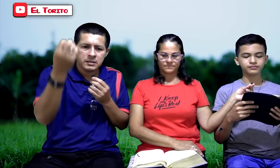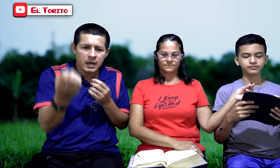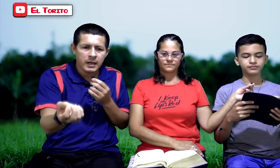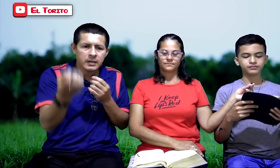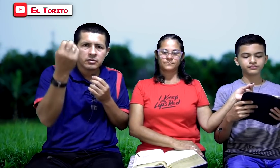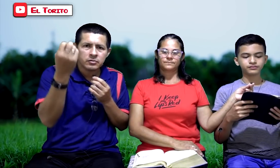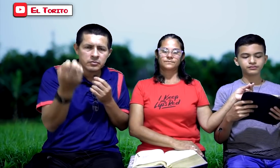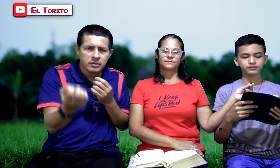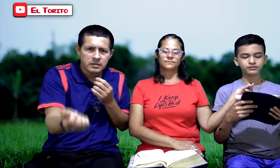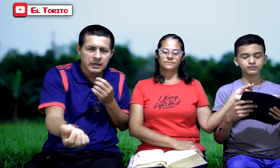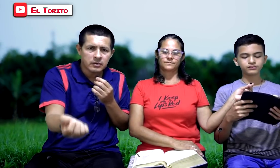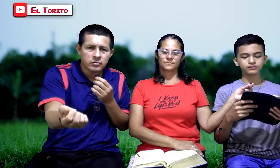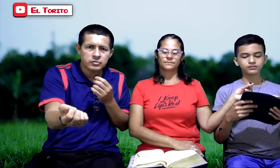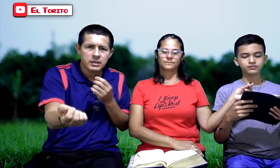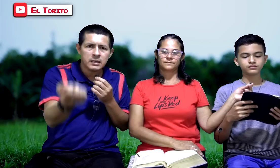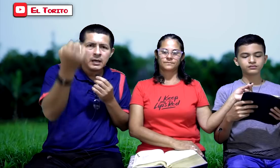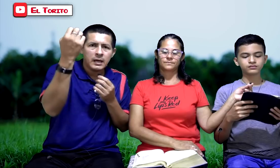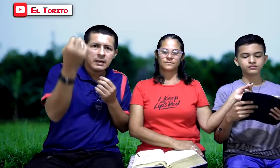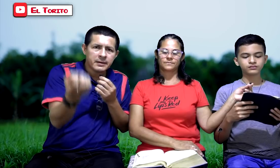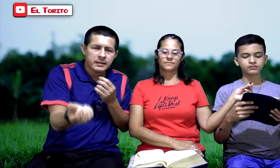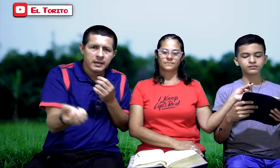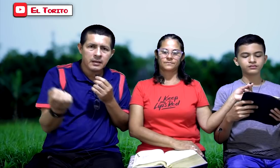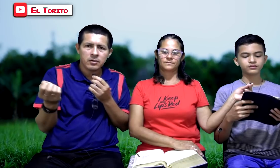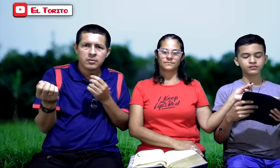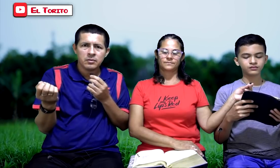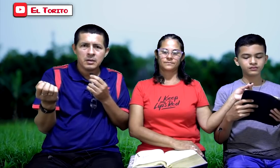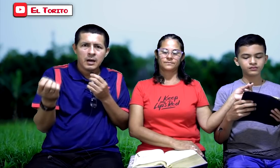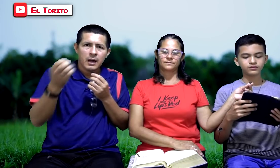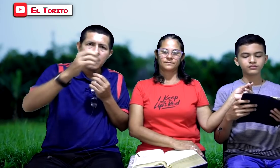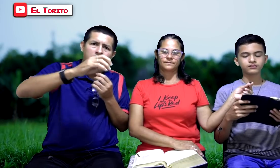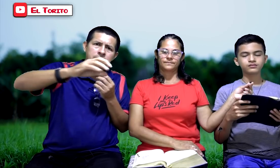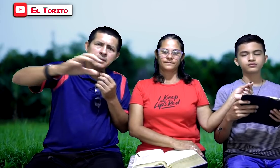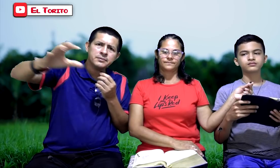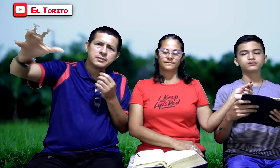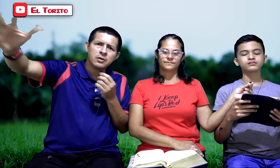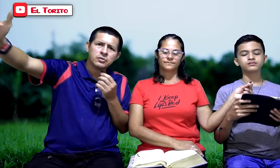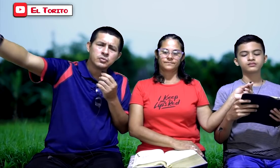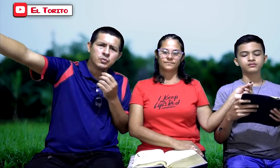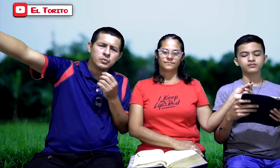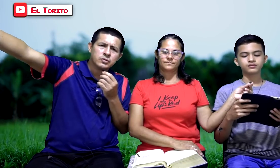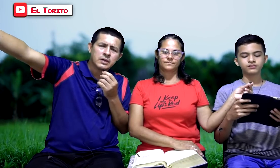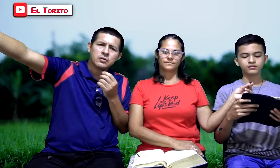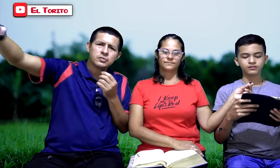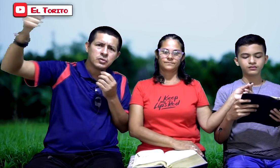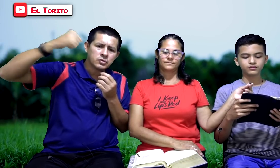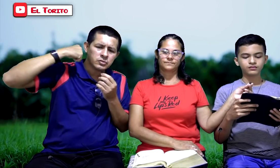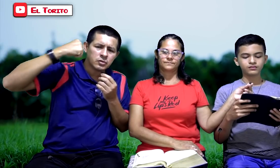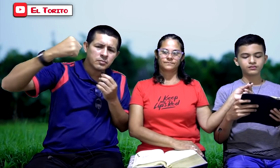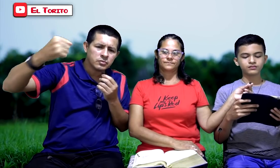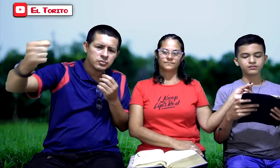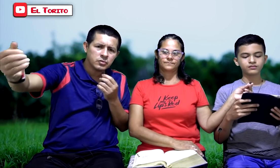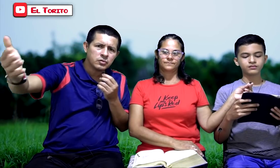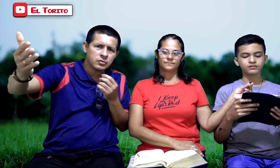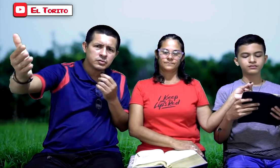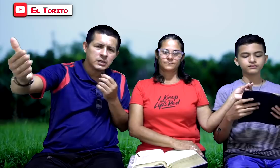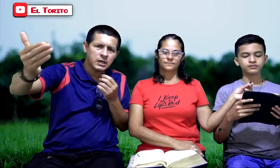dar a conocer el Evangelio. Aménselos unos a los otros como yo los he